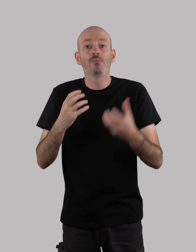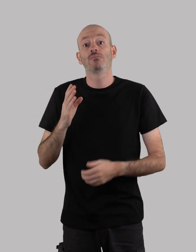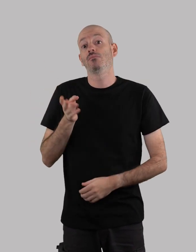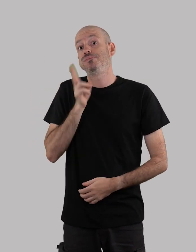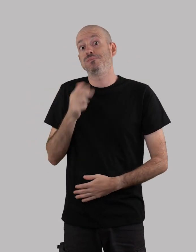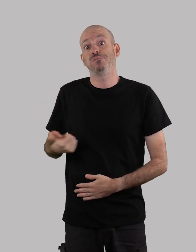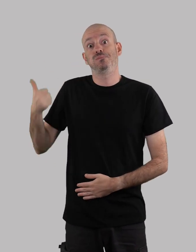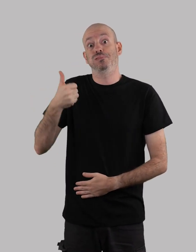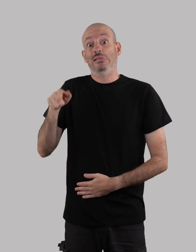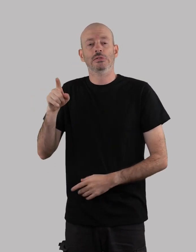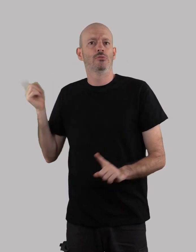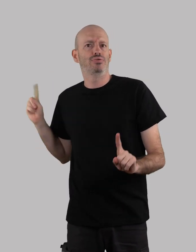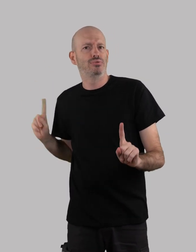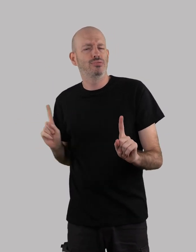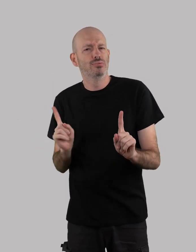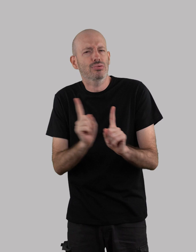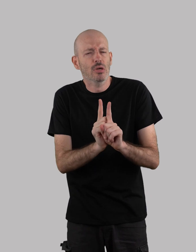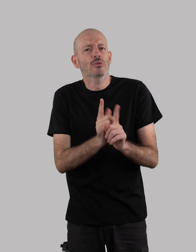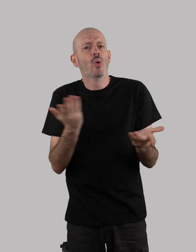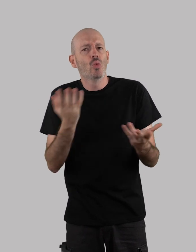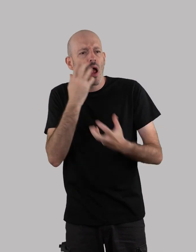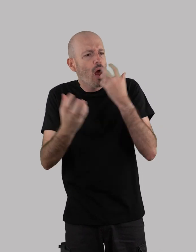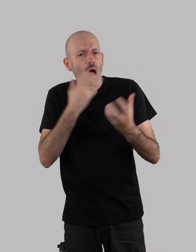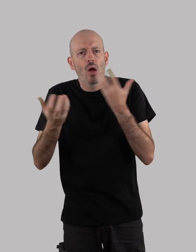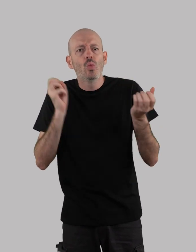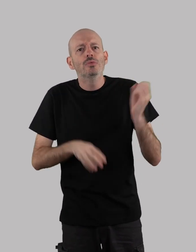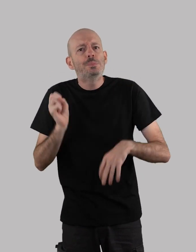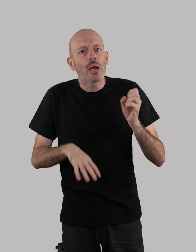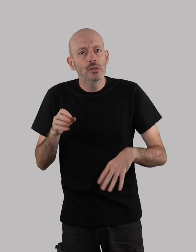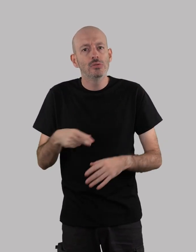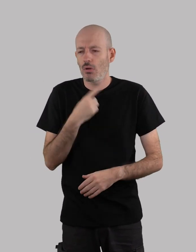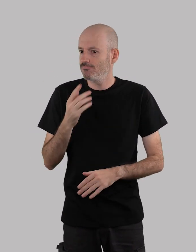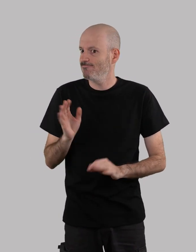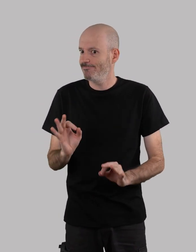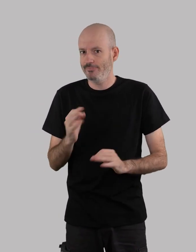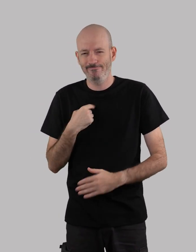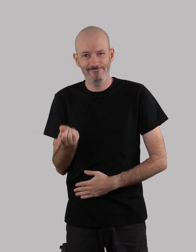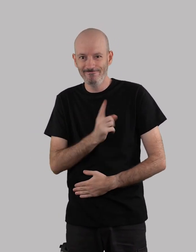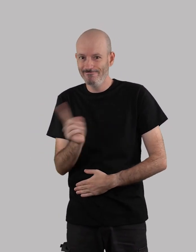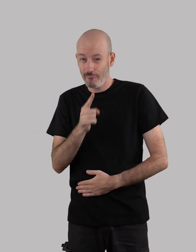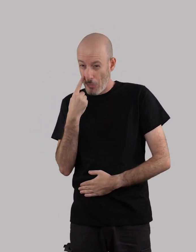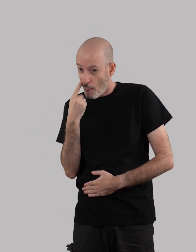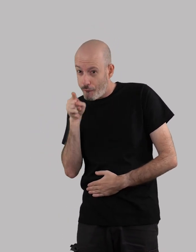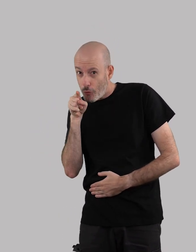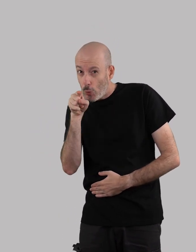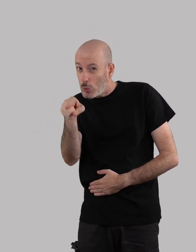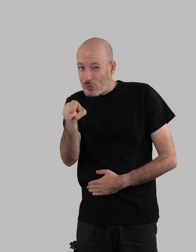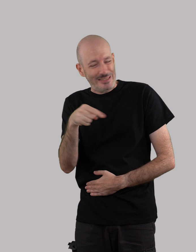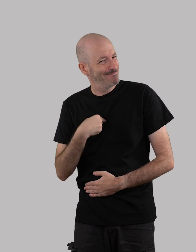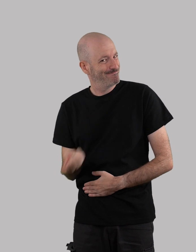O comandante aproximou-se e perguntou O que se passa? Não gosto nada do que estou a ver lá ao fundo.